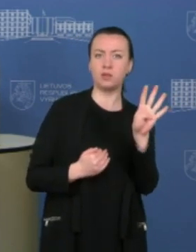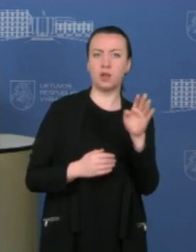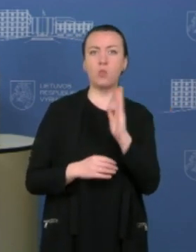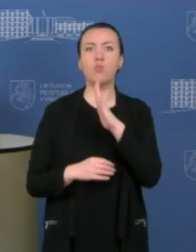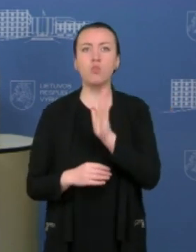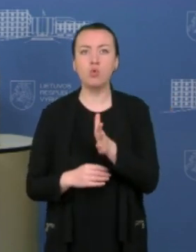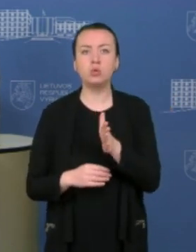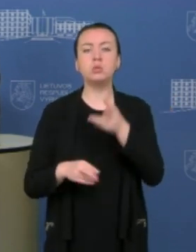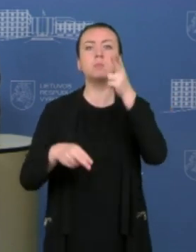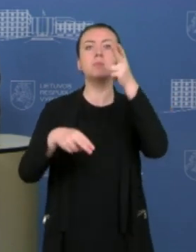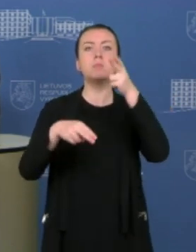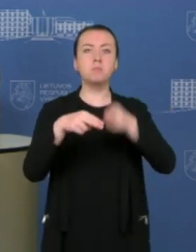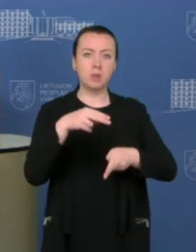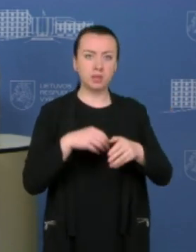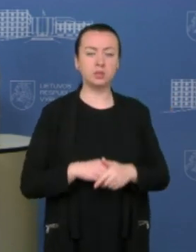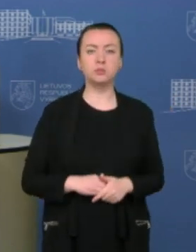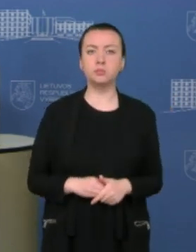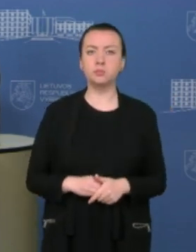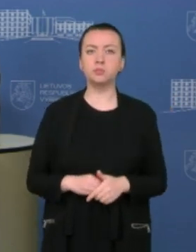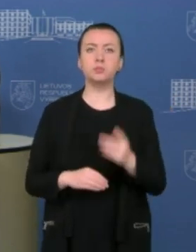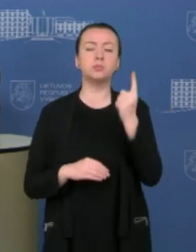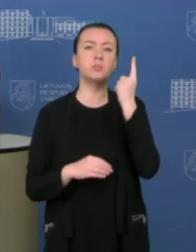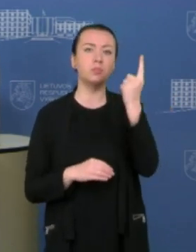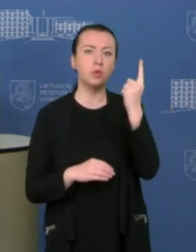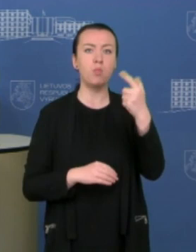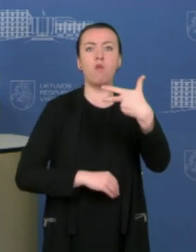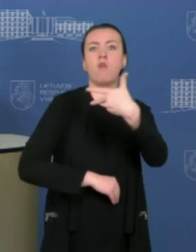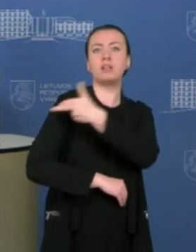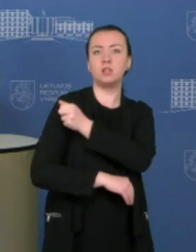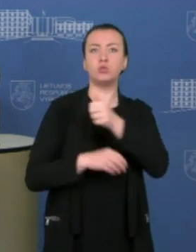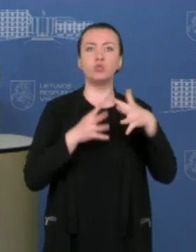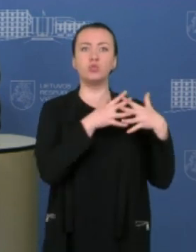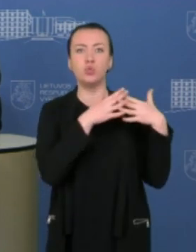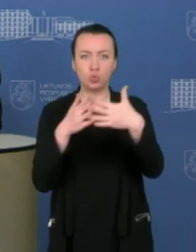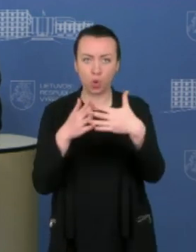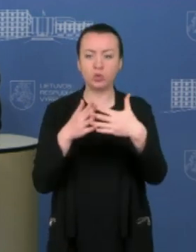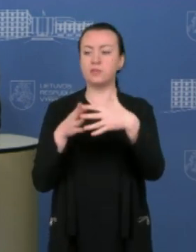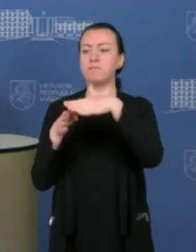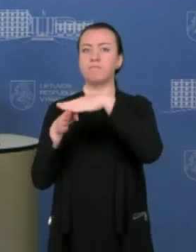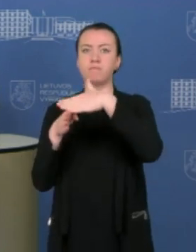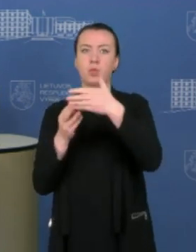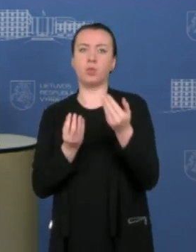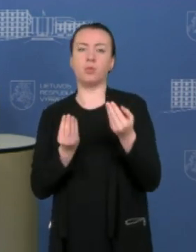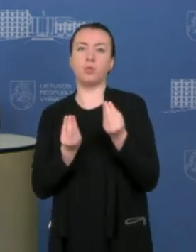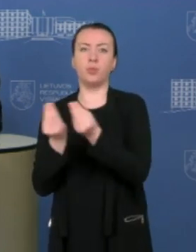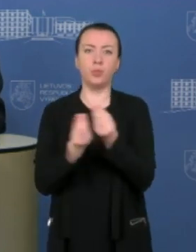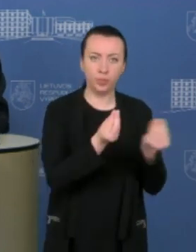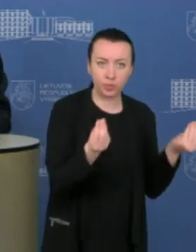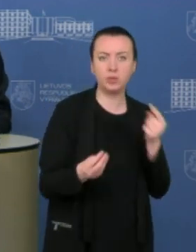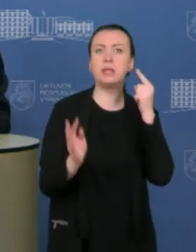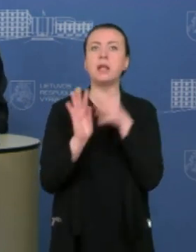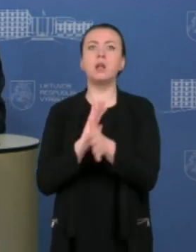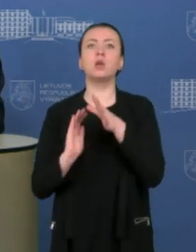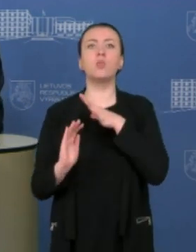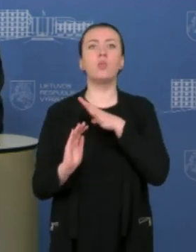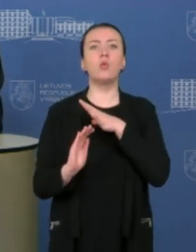baigtas pirmos vakcinų siuntos vakcinavimas Lietuvoje. Tai reiškia, minėtos 9